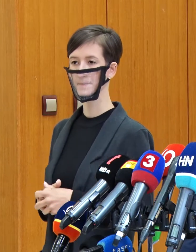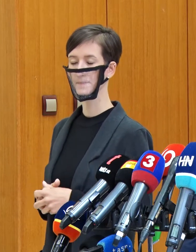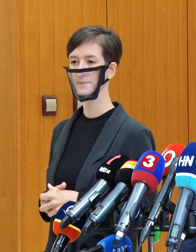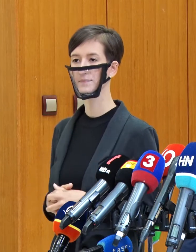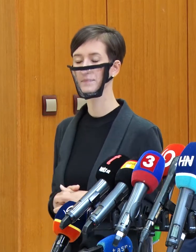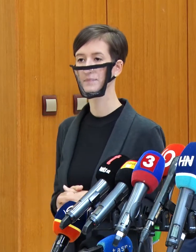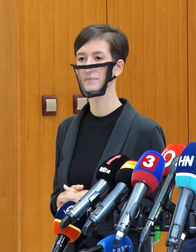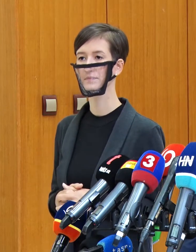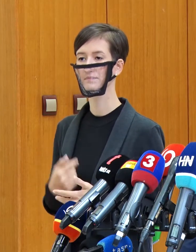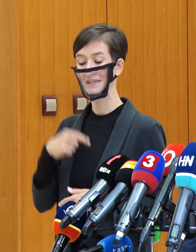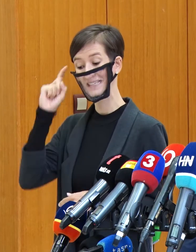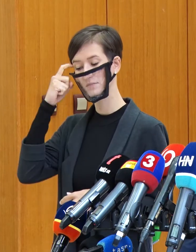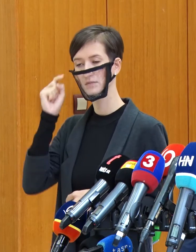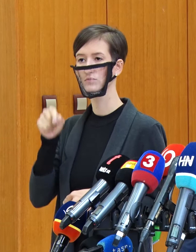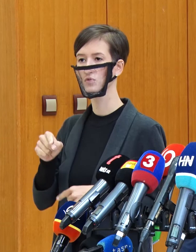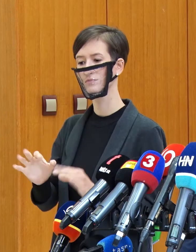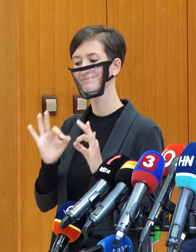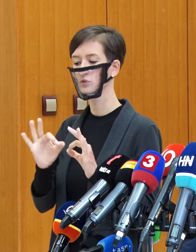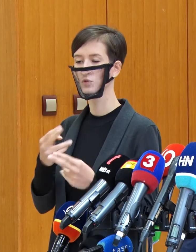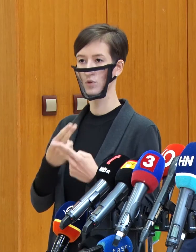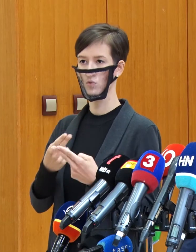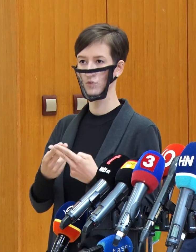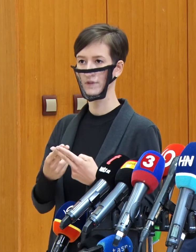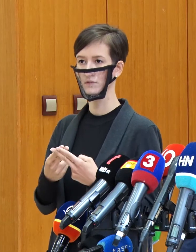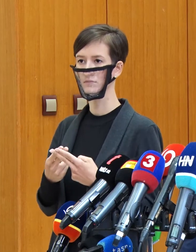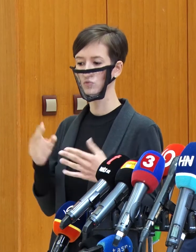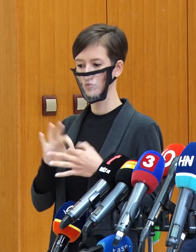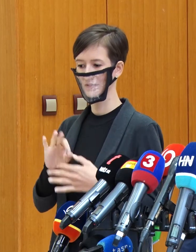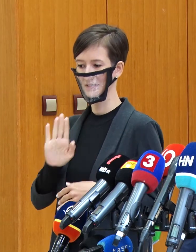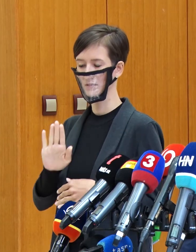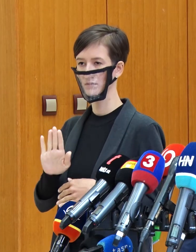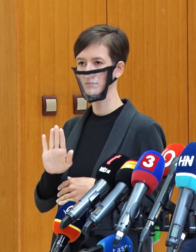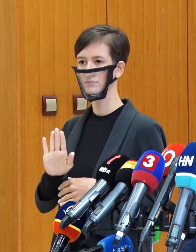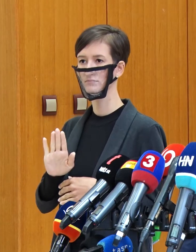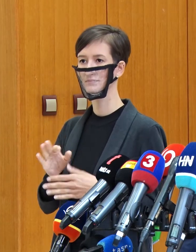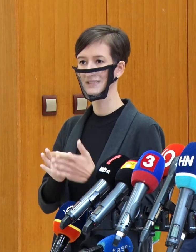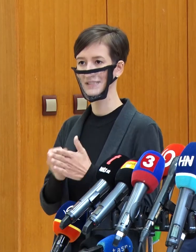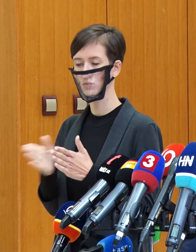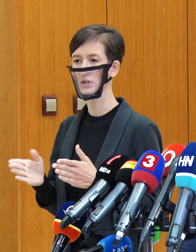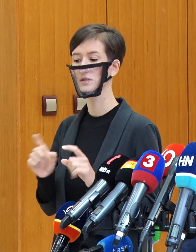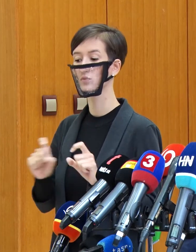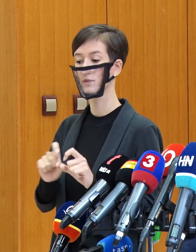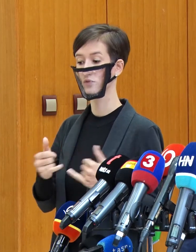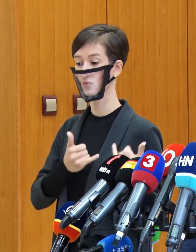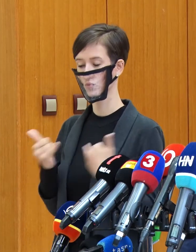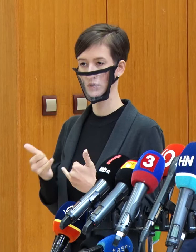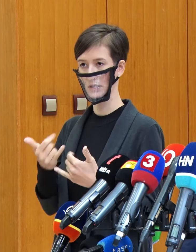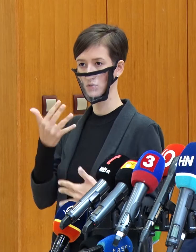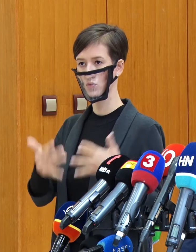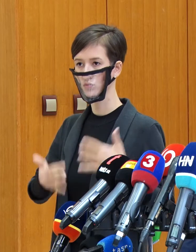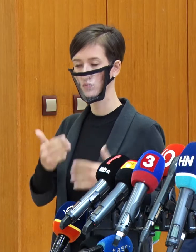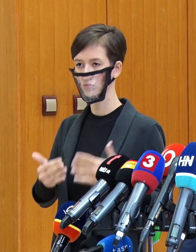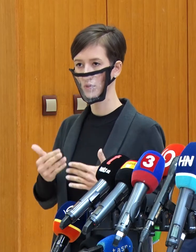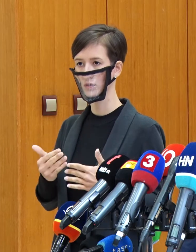Považujem to za adekvátnu odpoveď z tohto hľadiska, pretože doterajšia výška rozpočtu